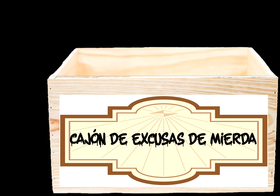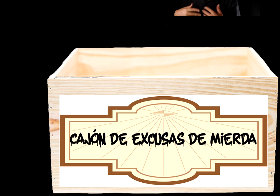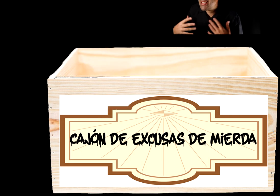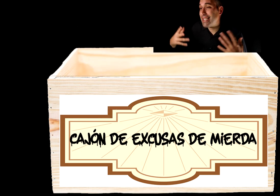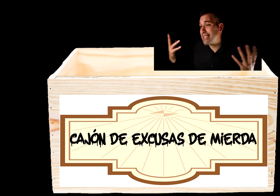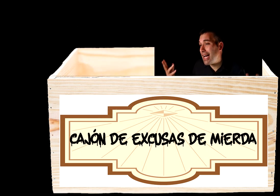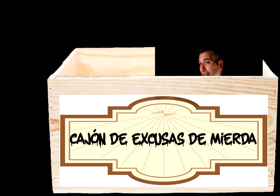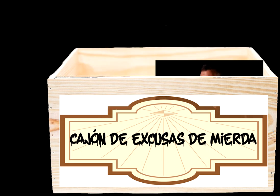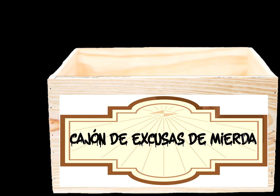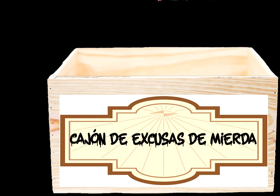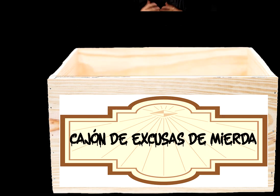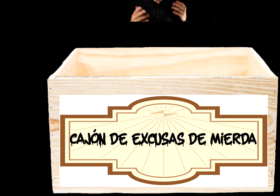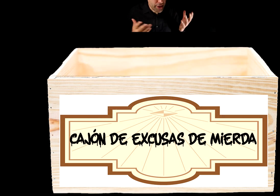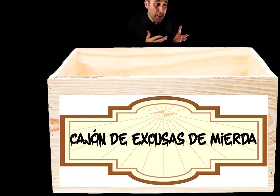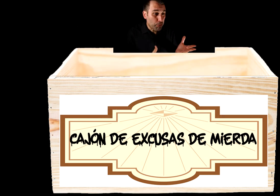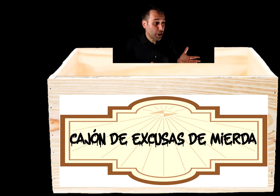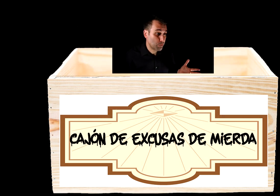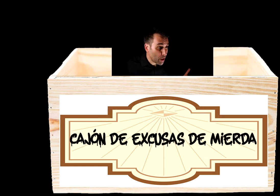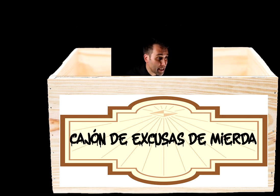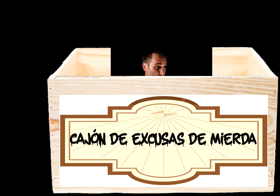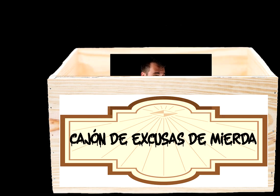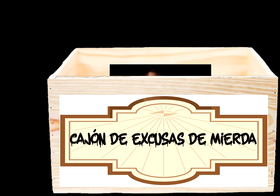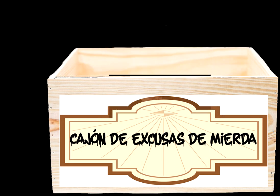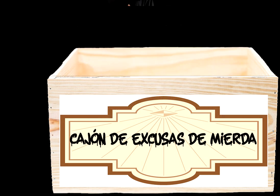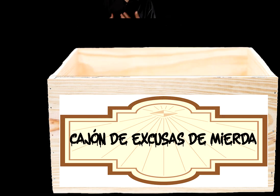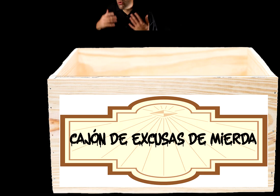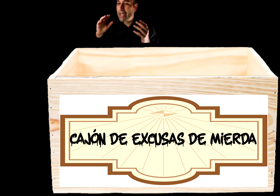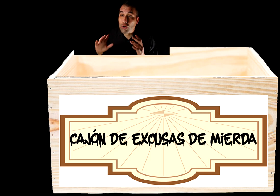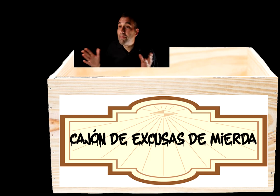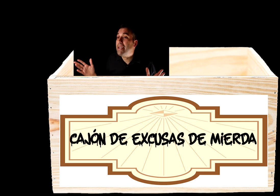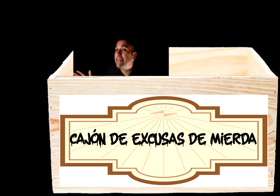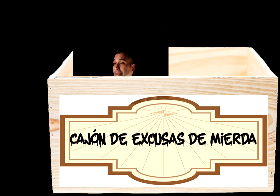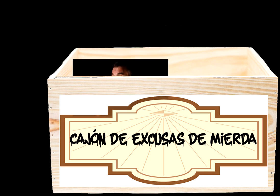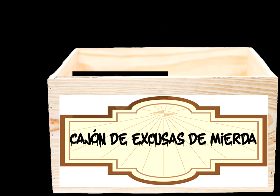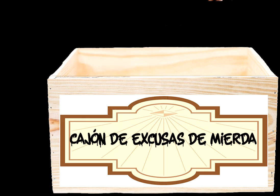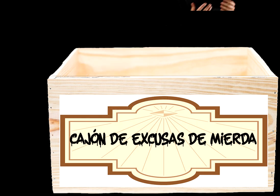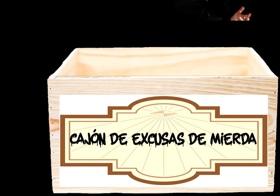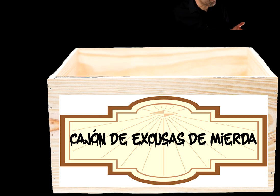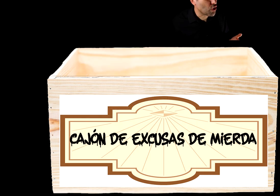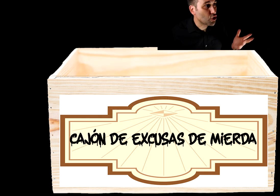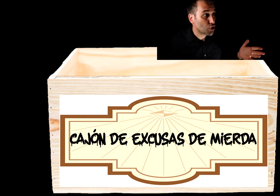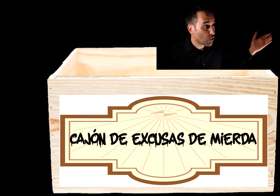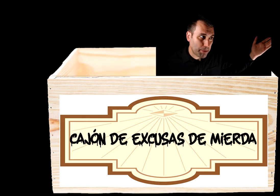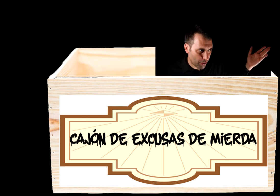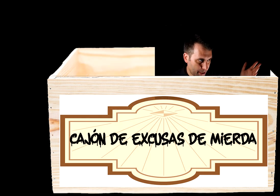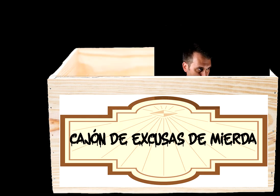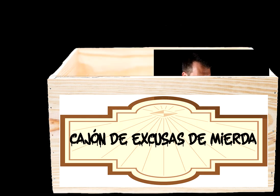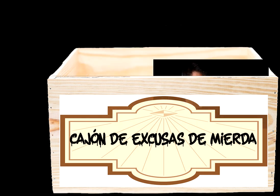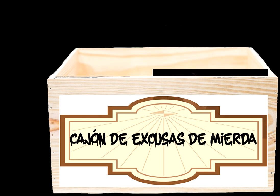¿Estaba estresado? ¿La gente lo critica porque es molesto? ¿Es solo una torpeza? ¿De todos modos los otros son peores que él?